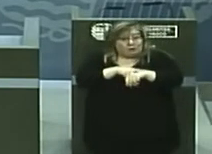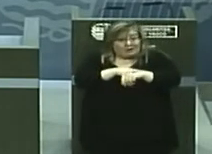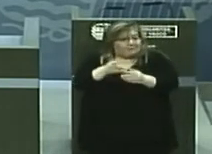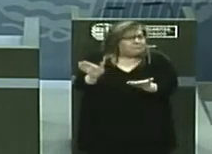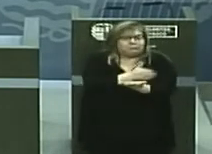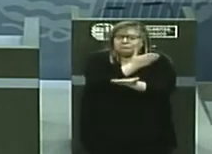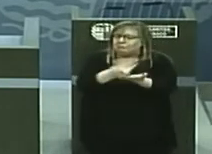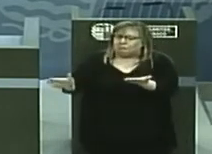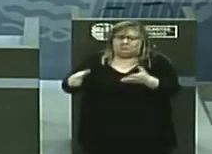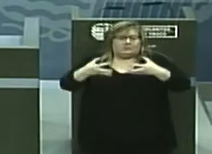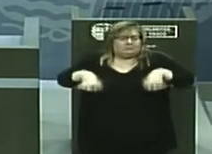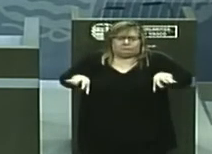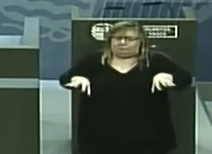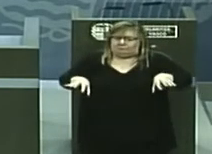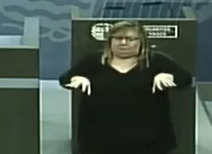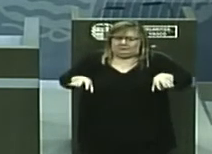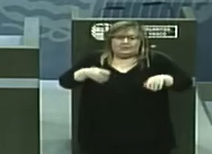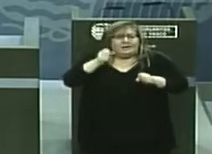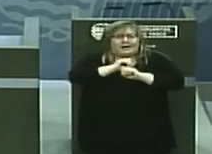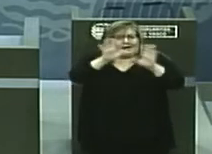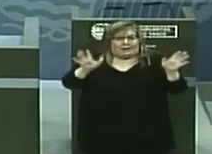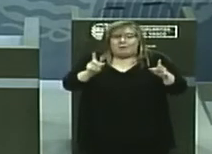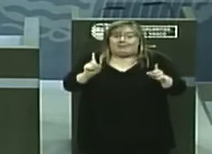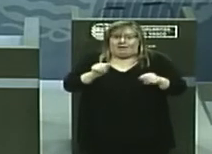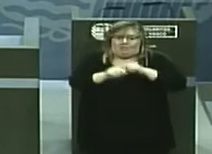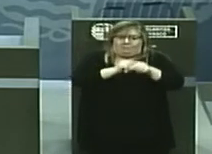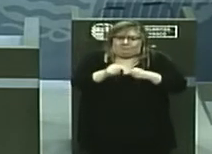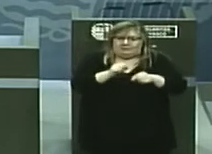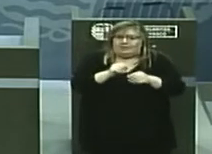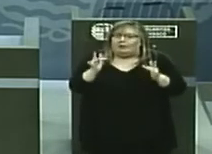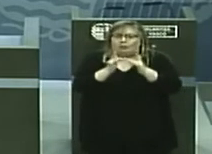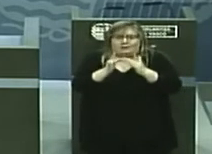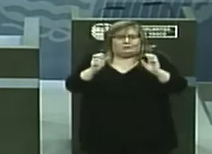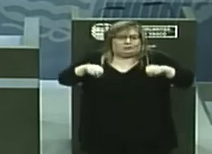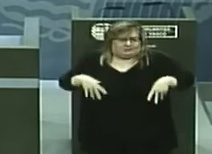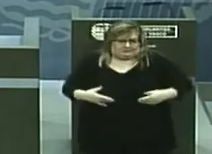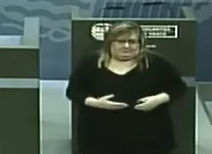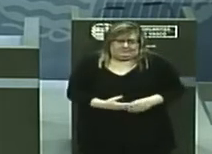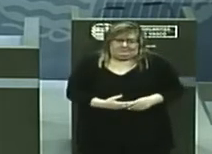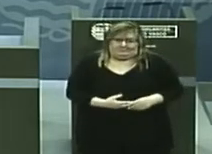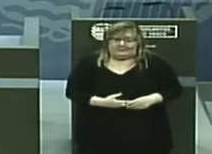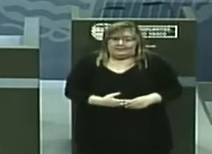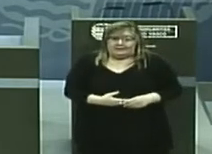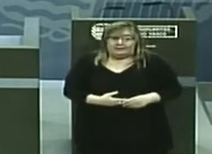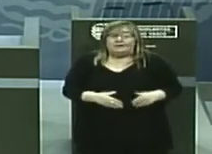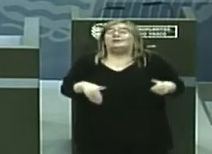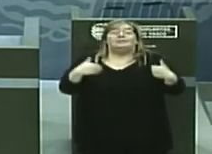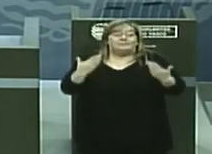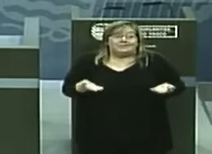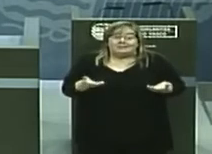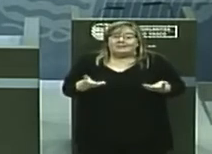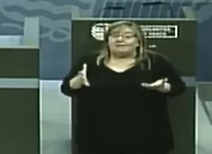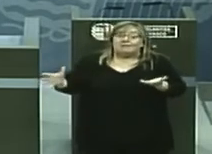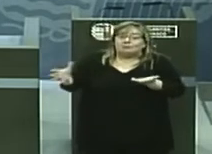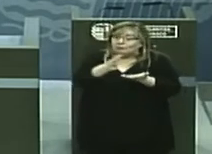diferenciadas a ambos tipos de pacientes para evitar contactos. Por último, quiero recordar que todos